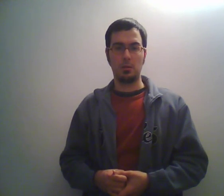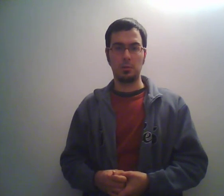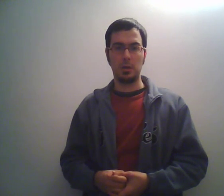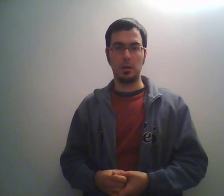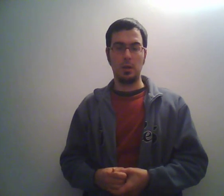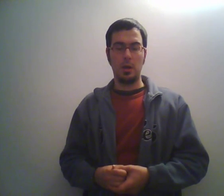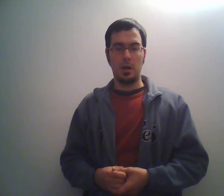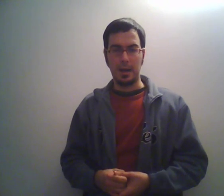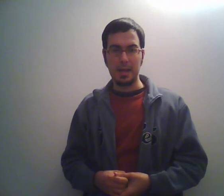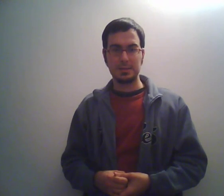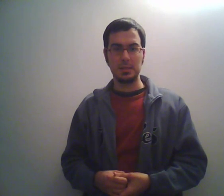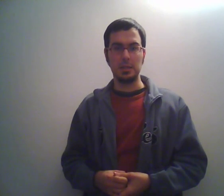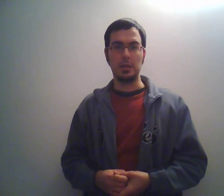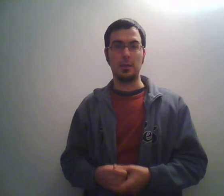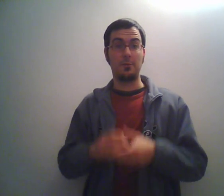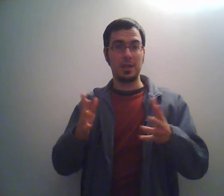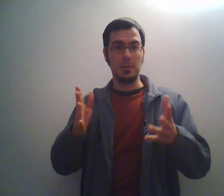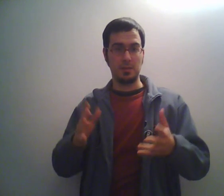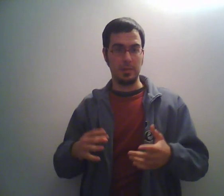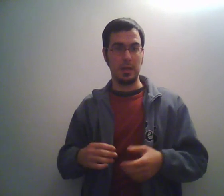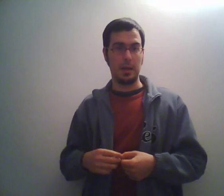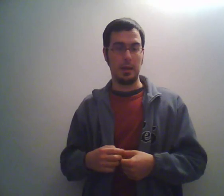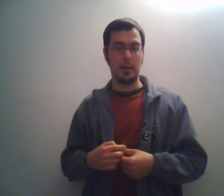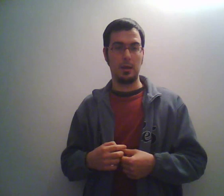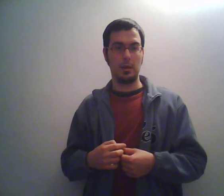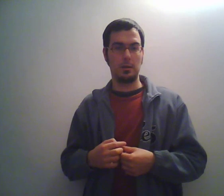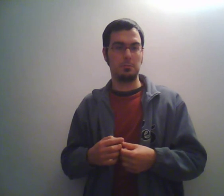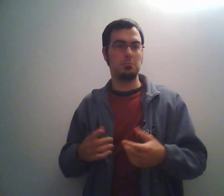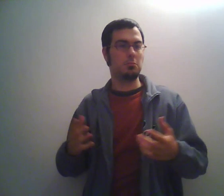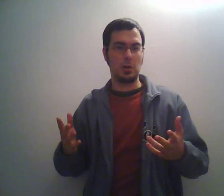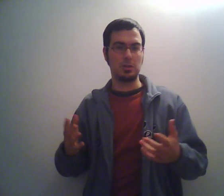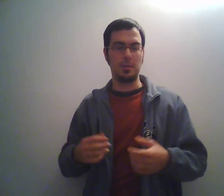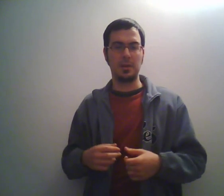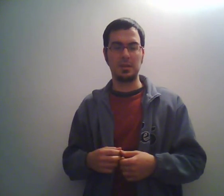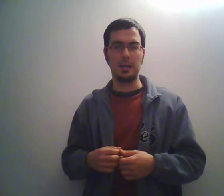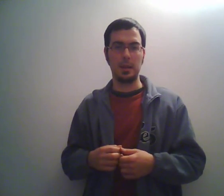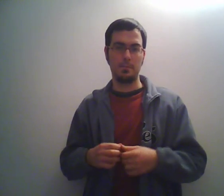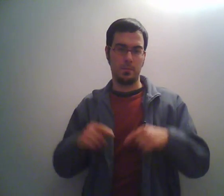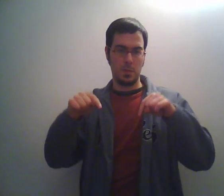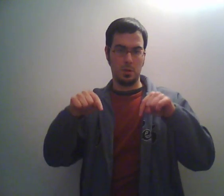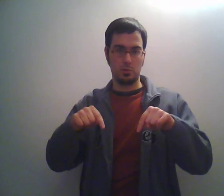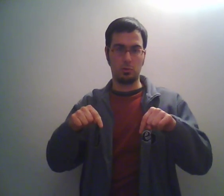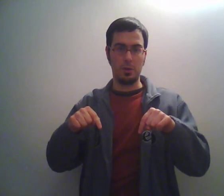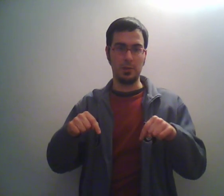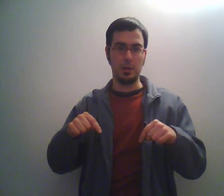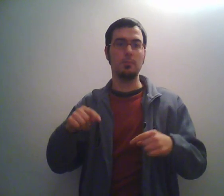non ragazzi fatemi sapere cosa ne pensate sotto al video